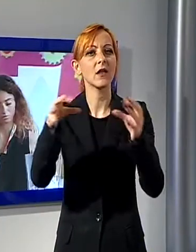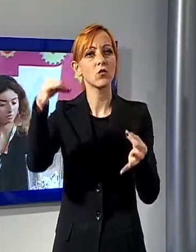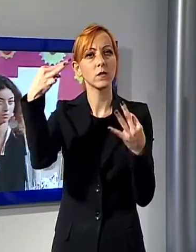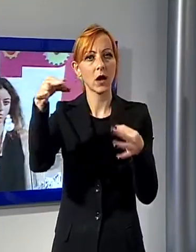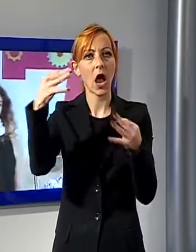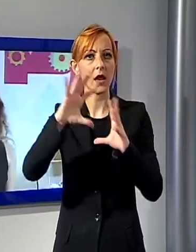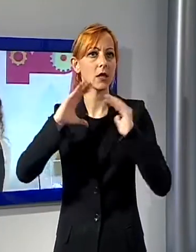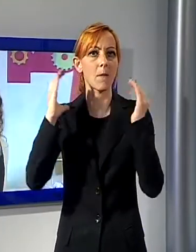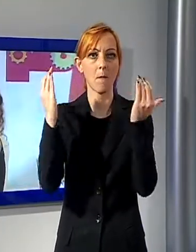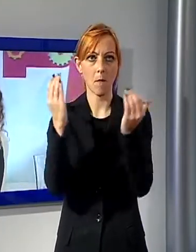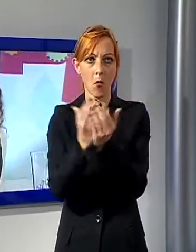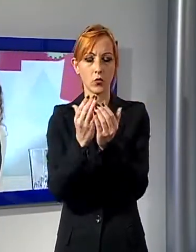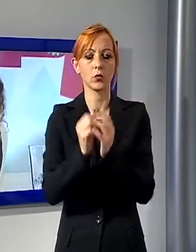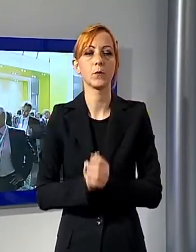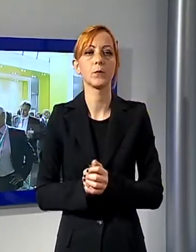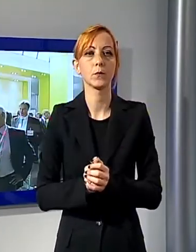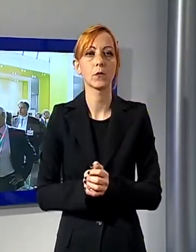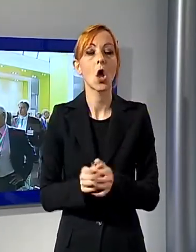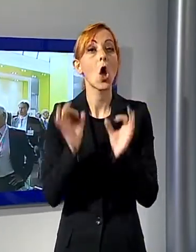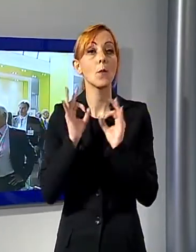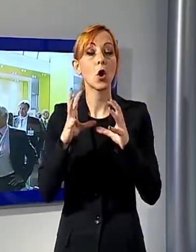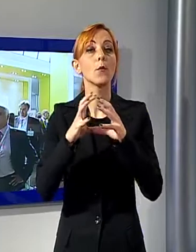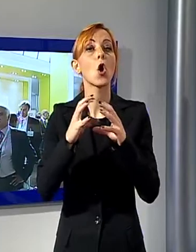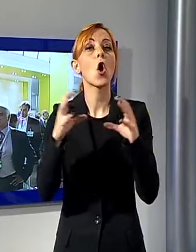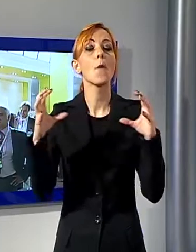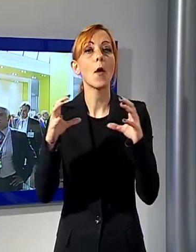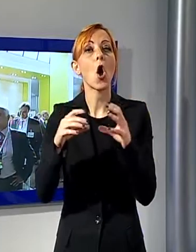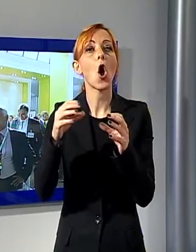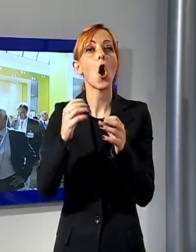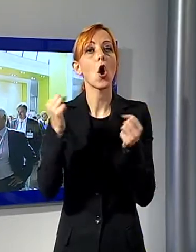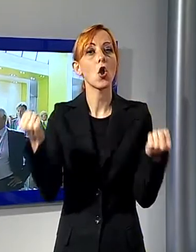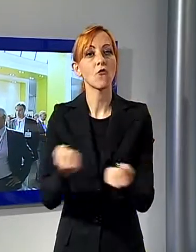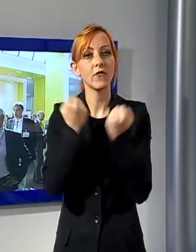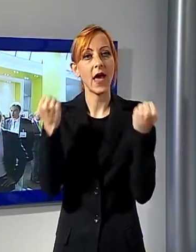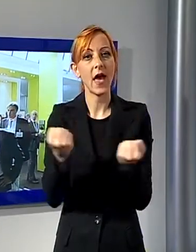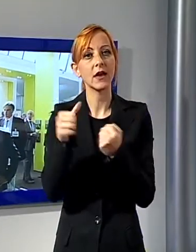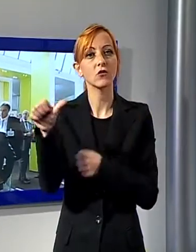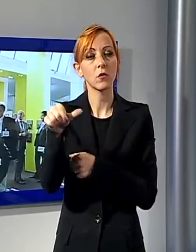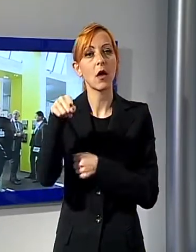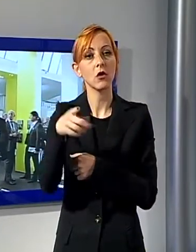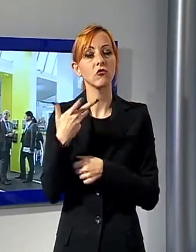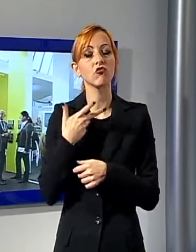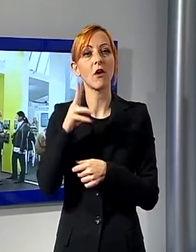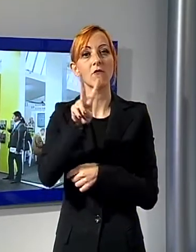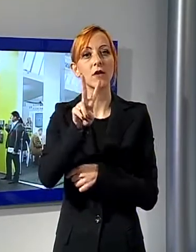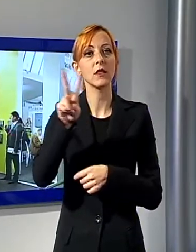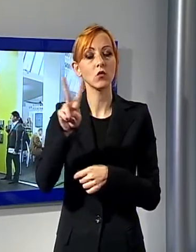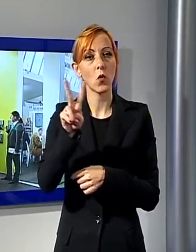Si aprirà infatti al Polo Fiele di Sorbano la 22esima edizione del MIAC, la mostra internazionale dell'industria